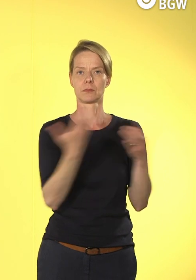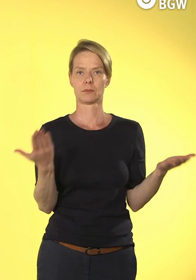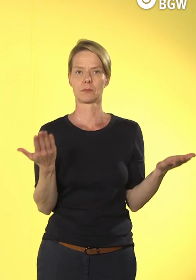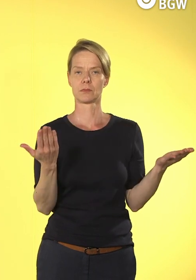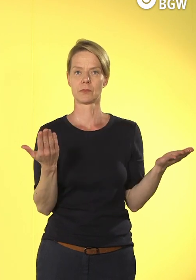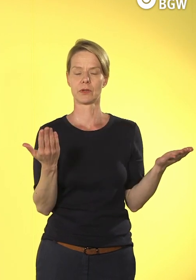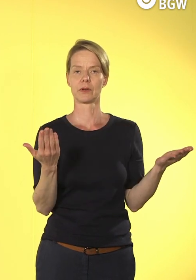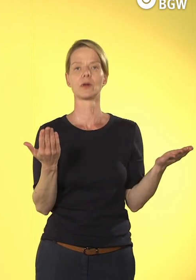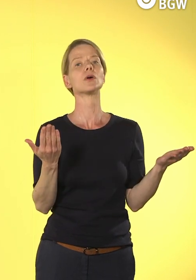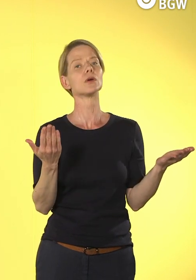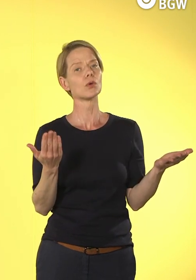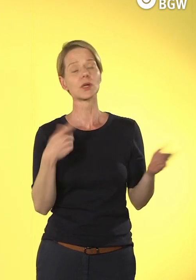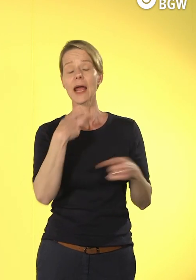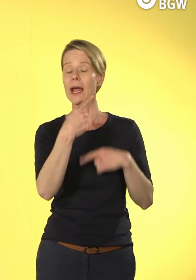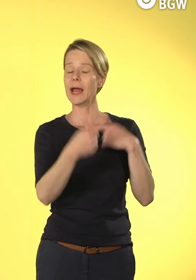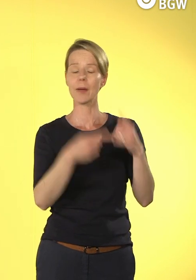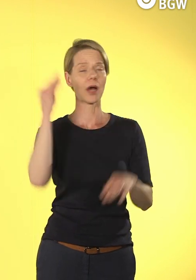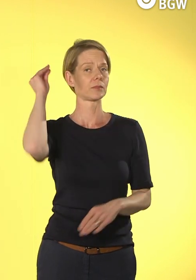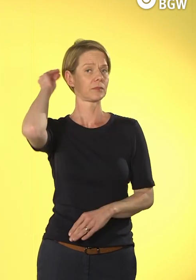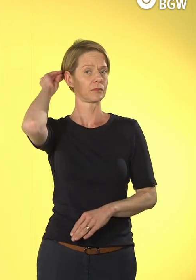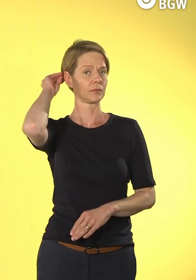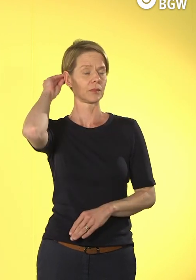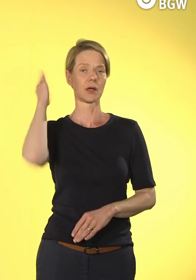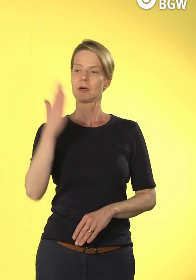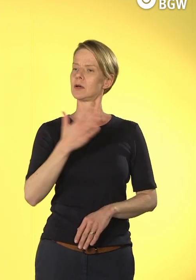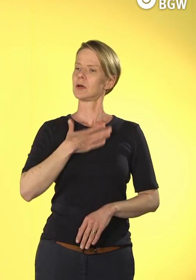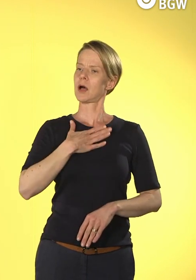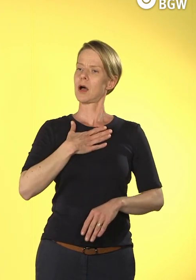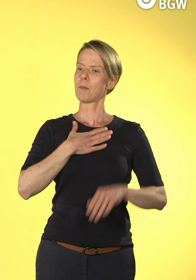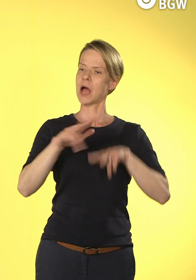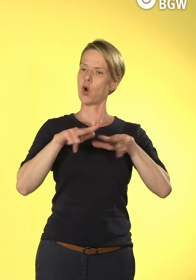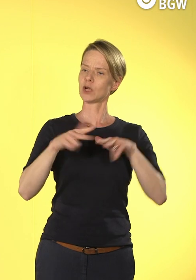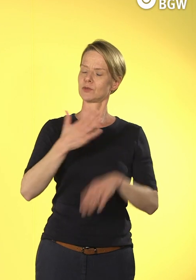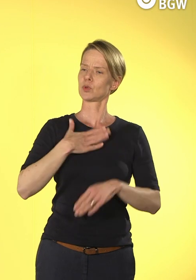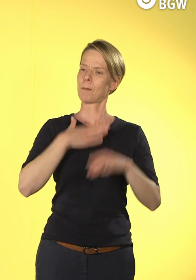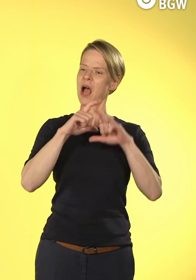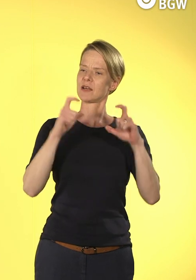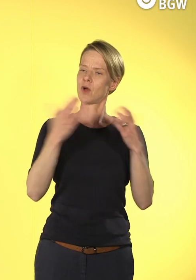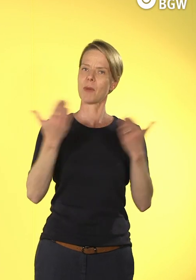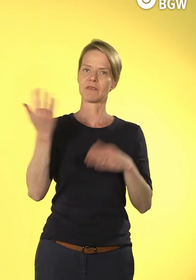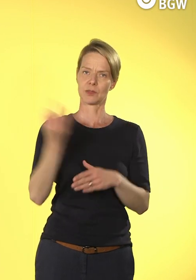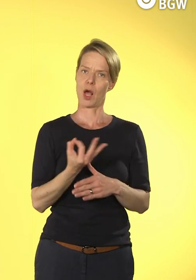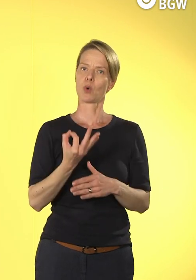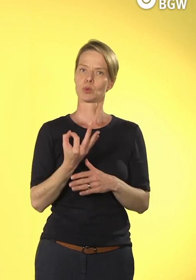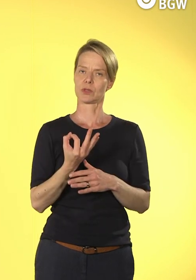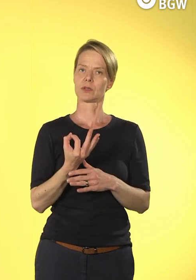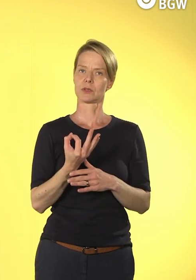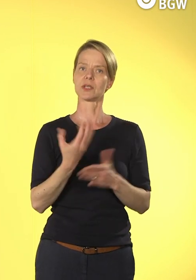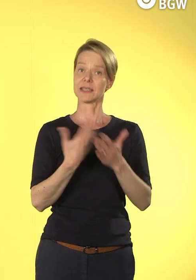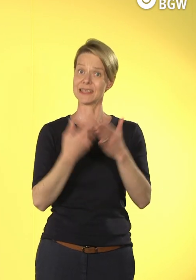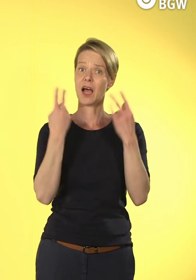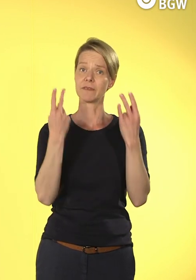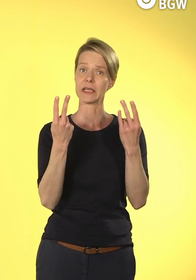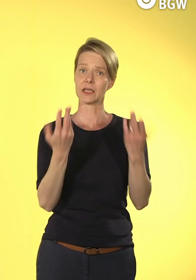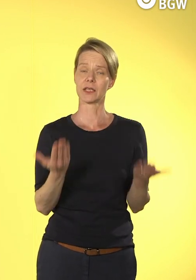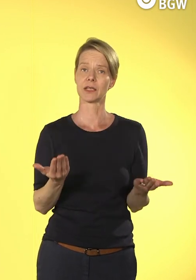seiner individuellen, aber auch seiner organisationalen Ressourcen. Und da, wenn man